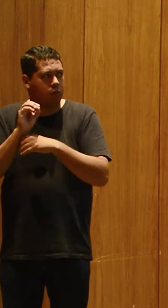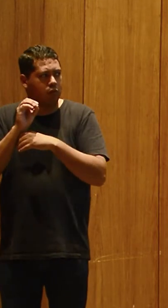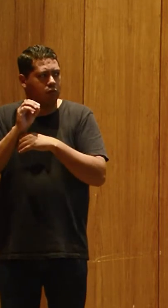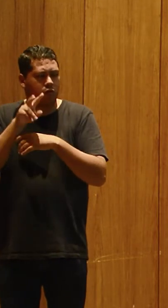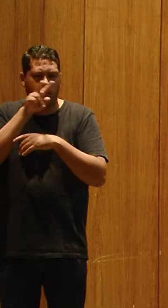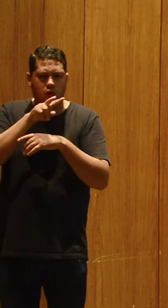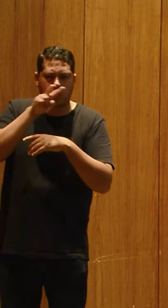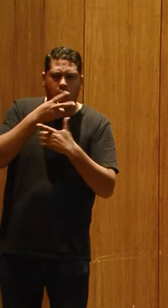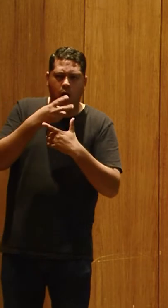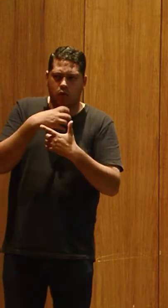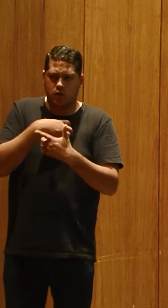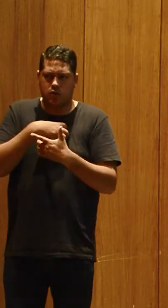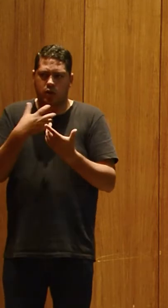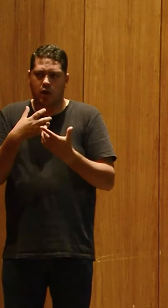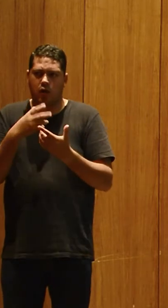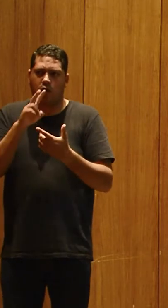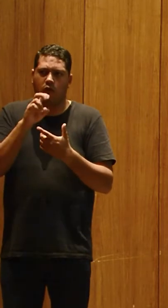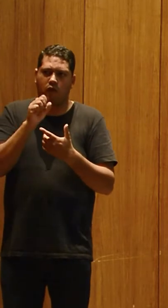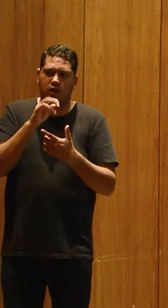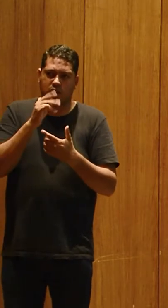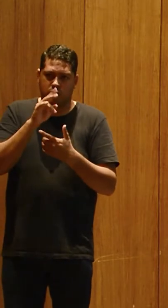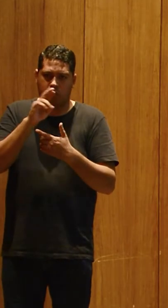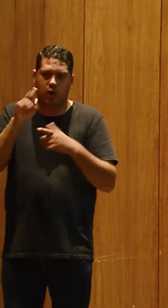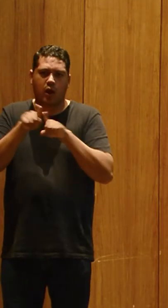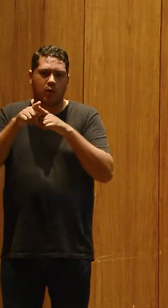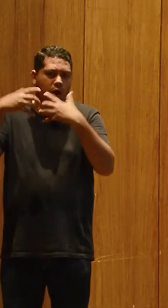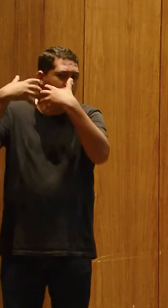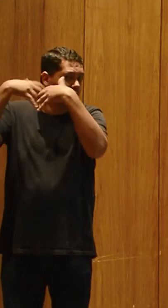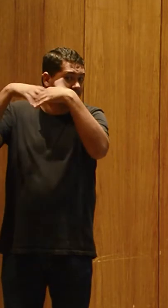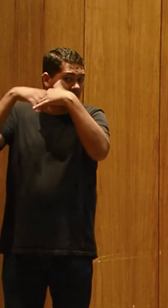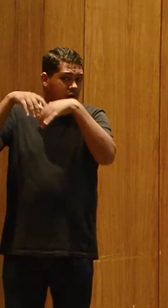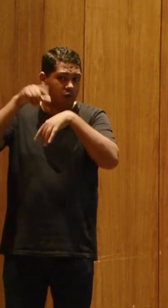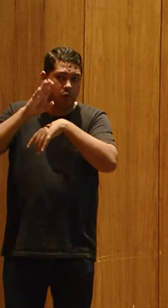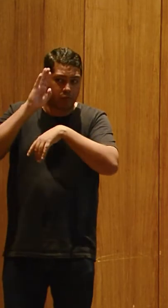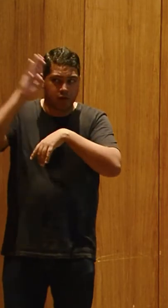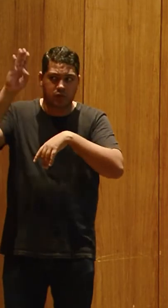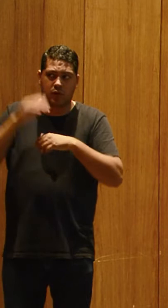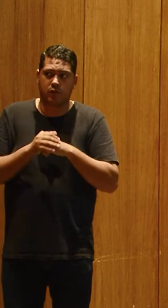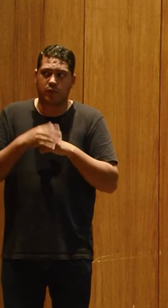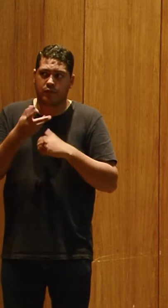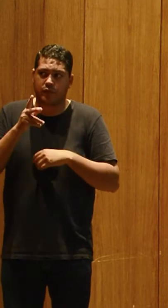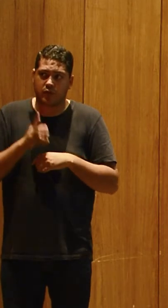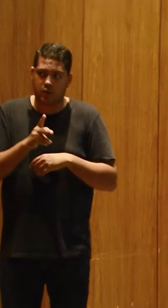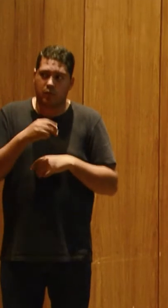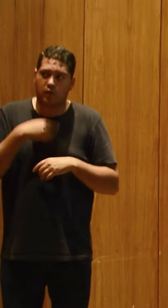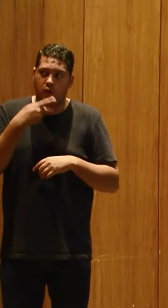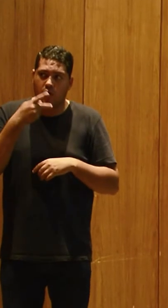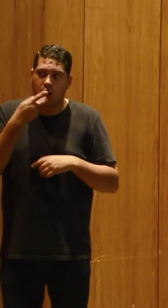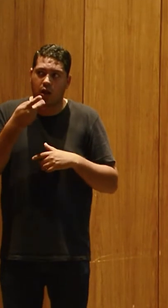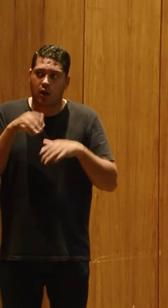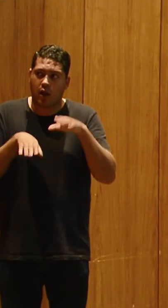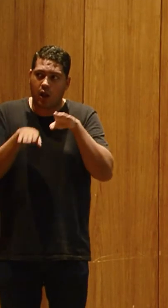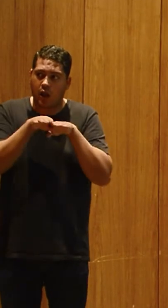somato, sensorial, a vestibular e o cerebelo, que é um grande integrador. Então, sempre que eu vou falar do equilíbrio corporal, eu tenho que